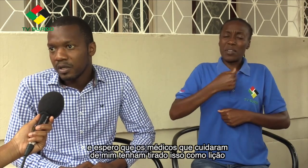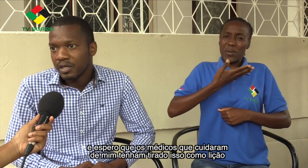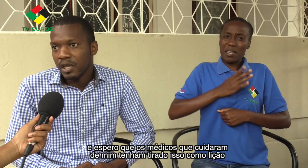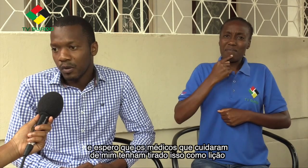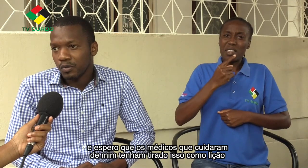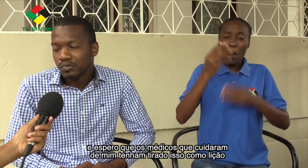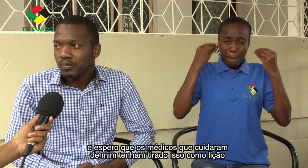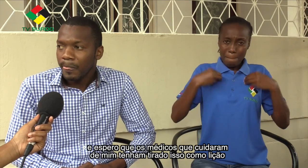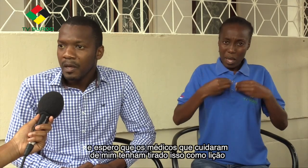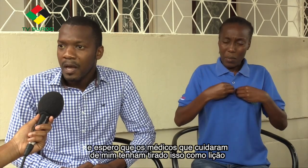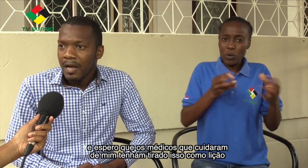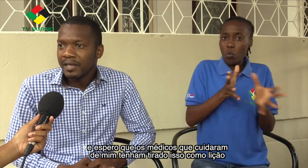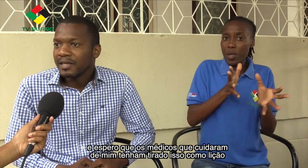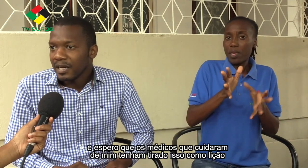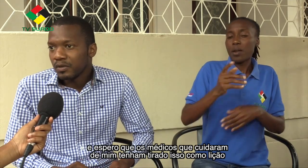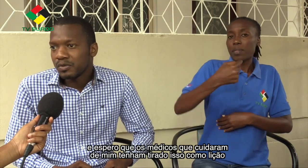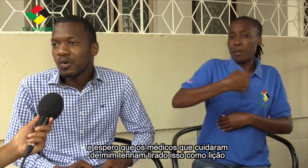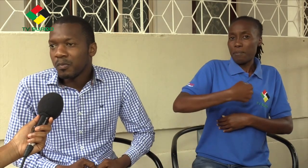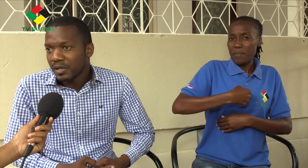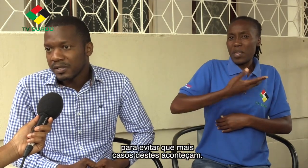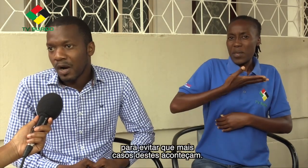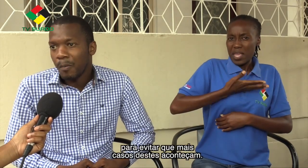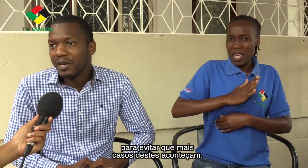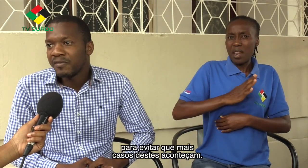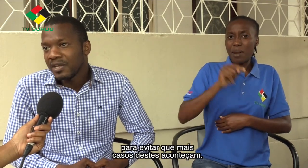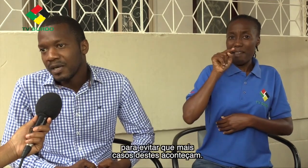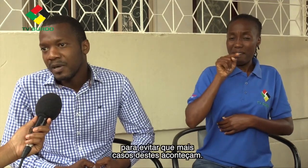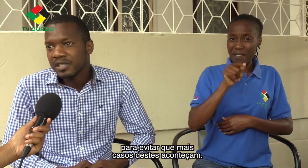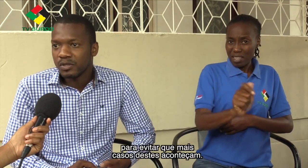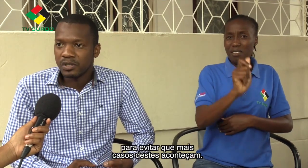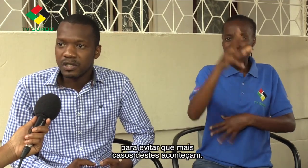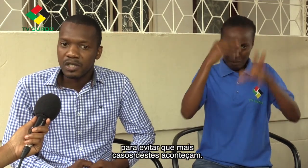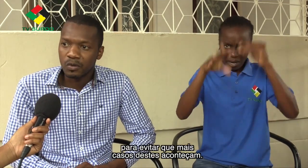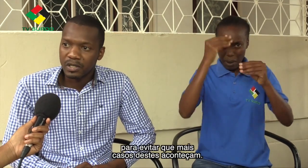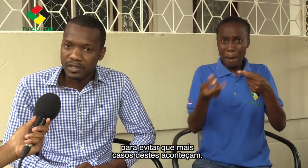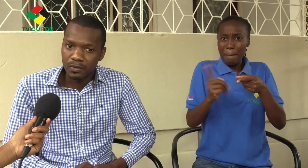tenham tirado isso como uma lição para evitar que mais casos desses aconteçam.